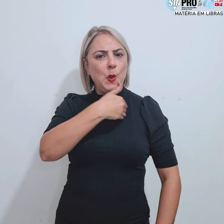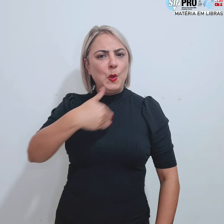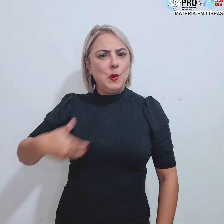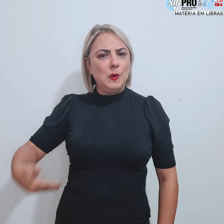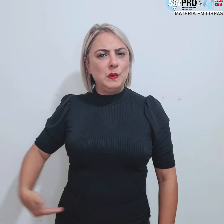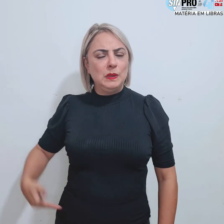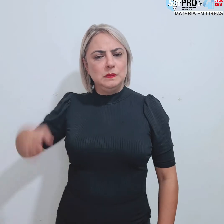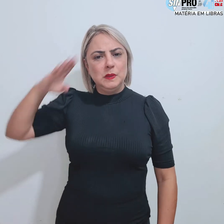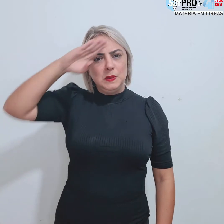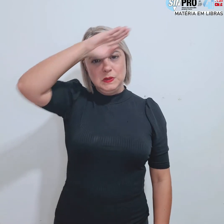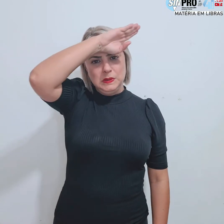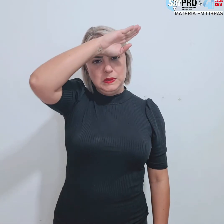governo Bolsonaro.